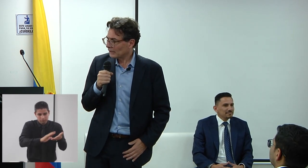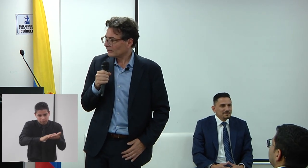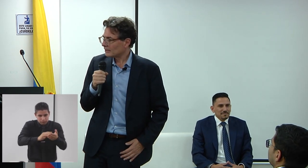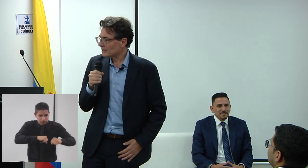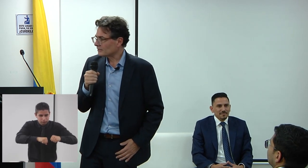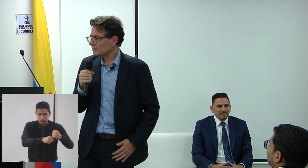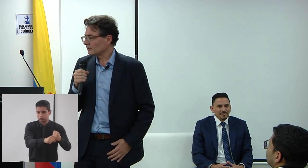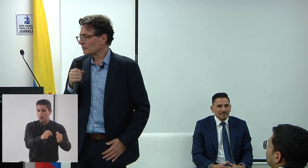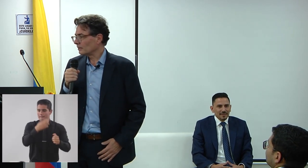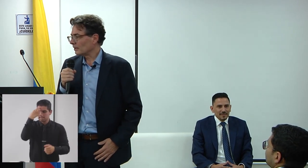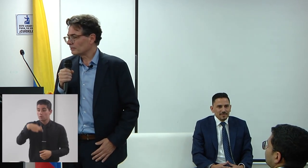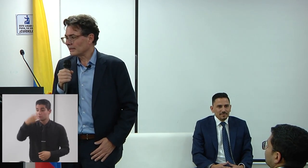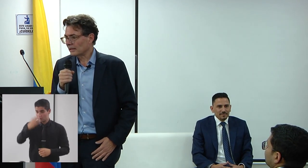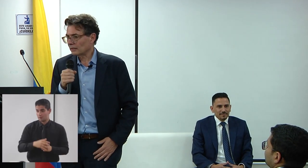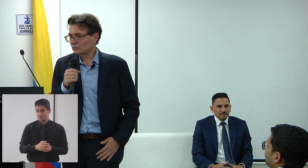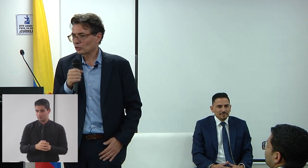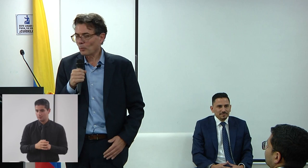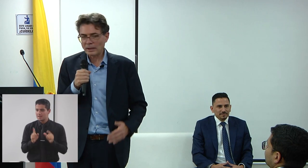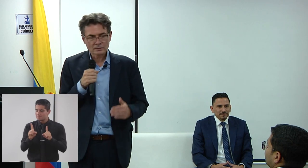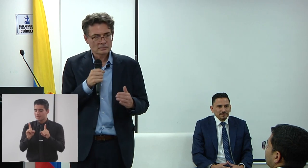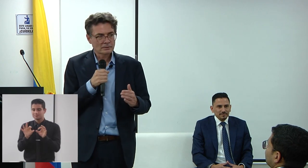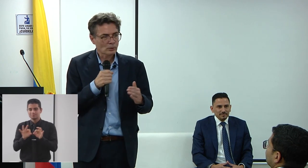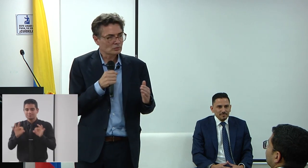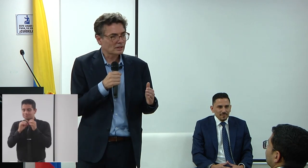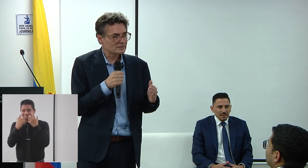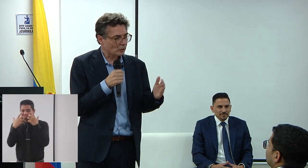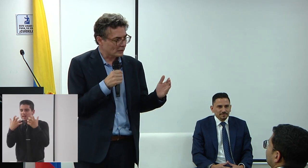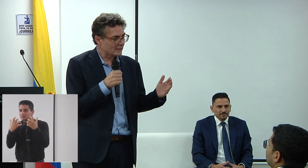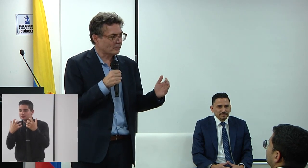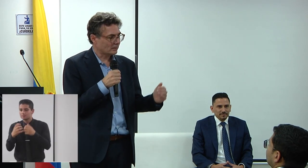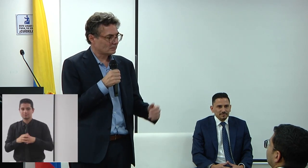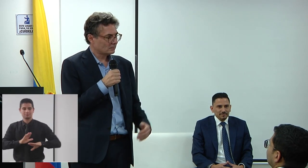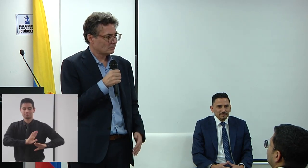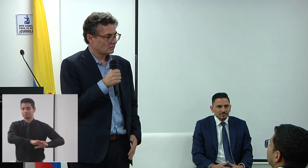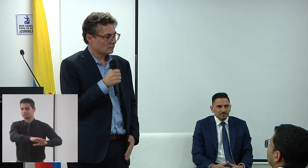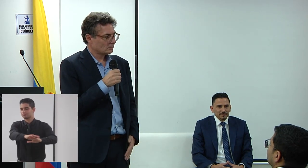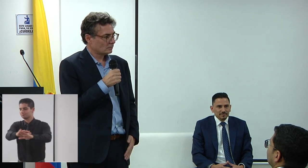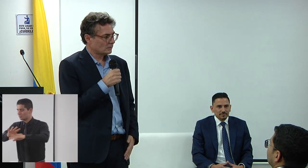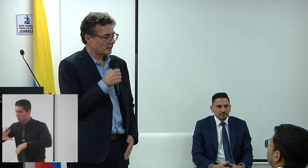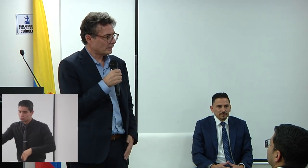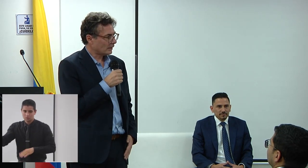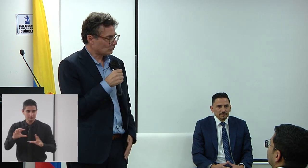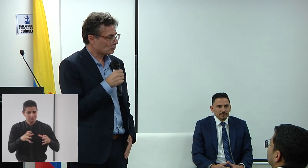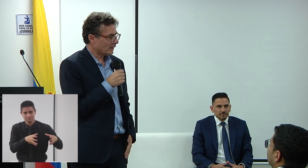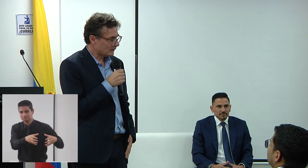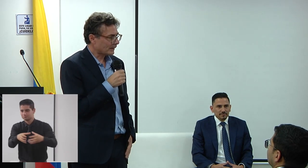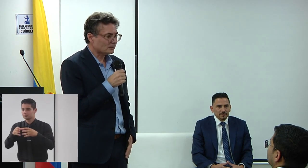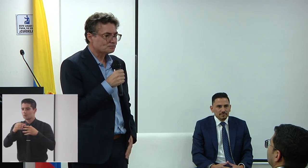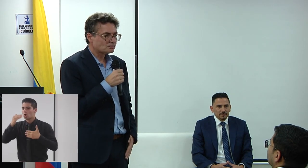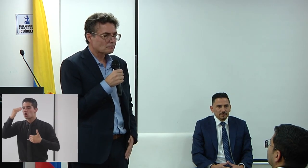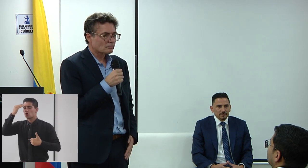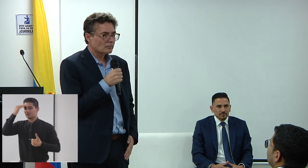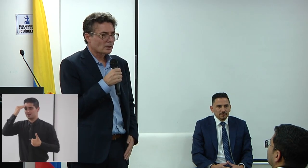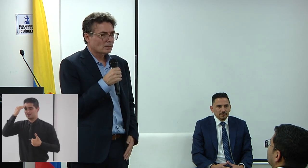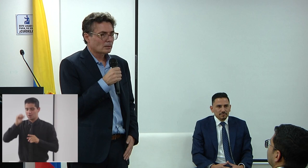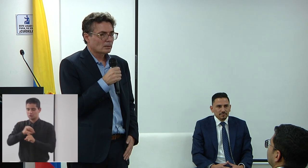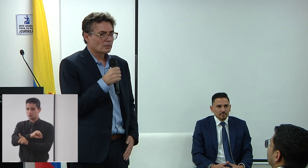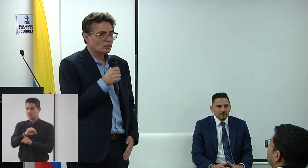lo más importante, quizás, y es en la toma de conciencia colectiva de la sociedad entera.